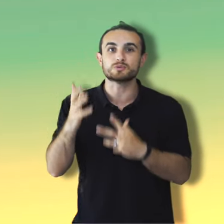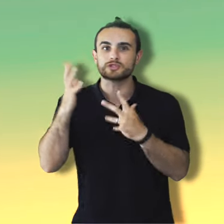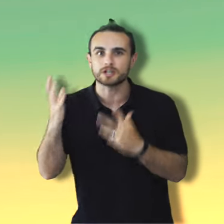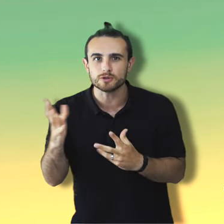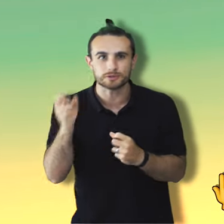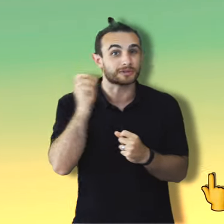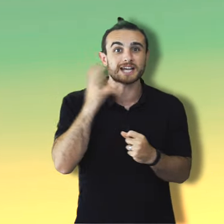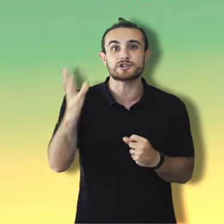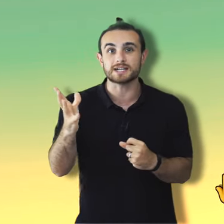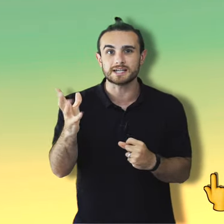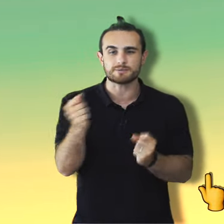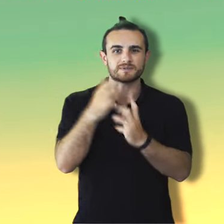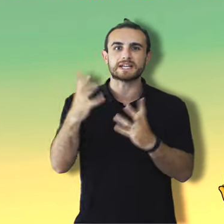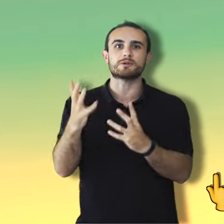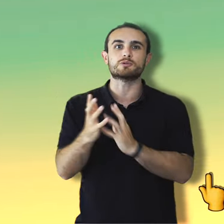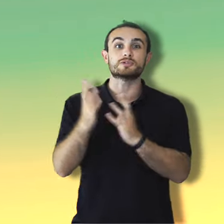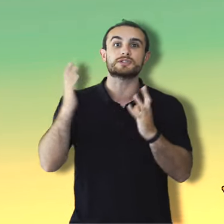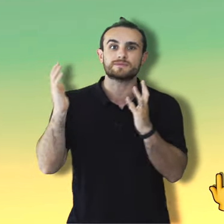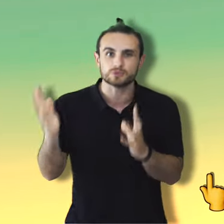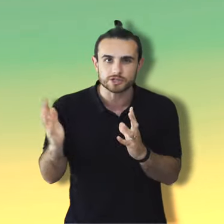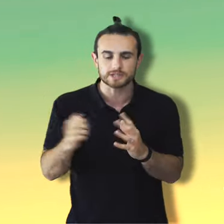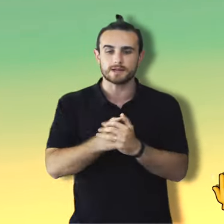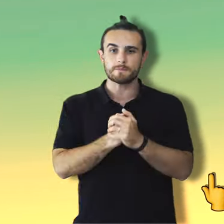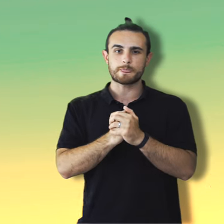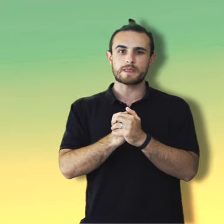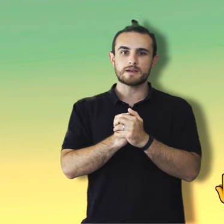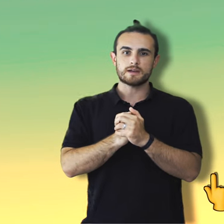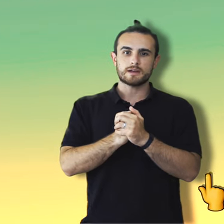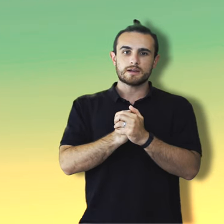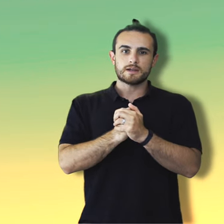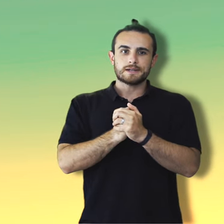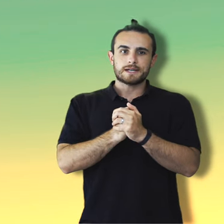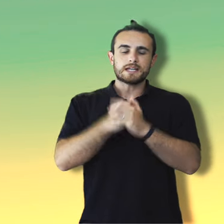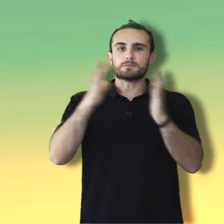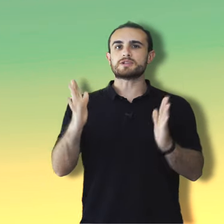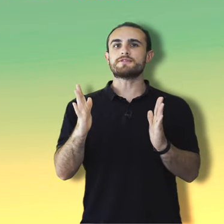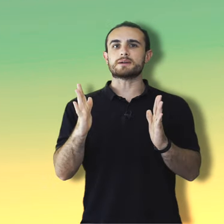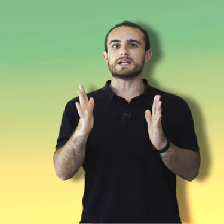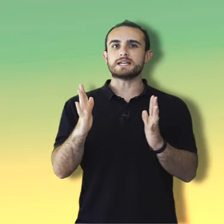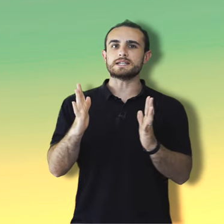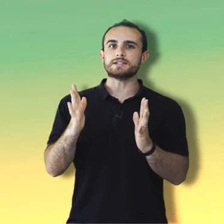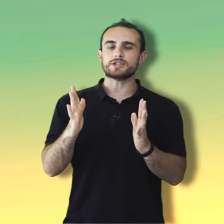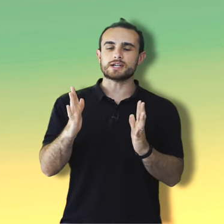un secondo, to catch a glimpse, vedere qualcuno di sfuggita, e dopo si ferma lei e dice,